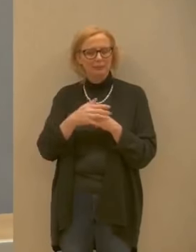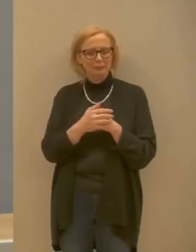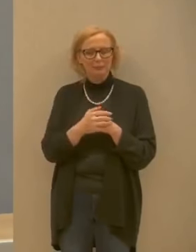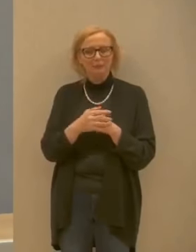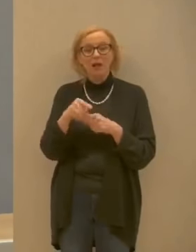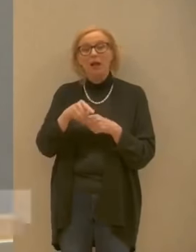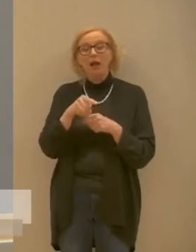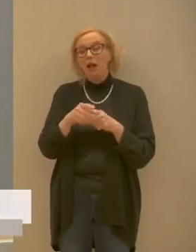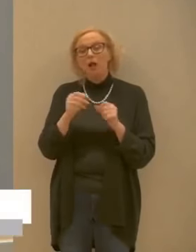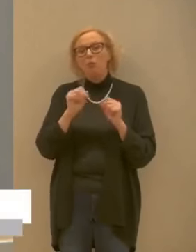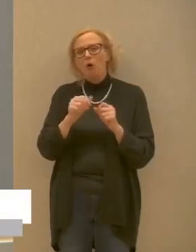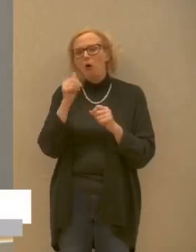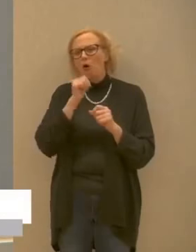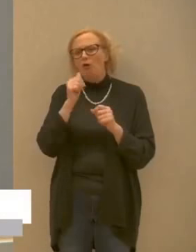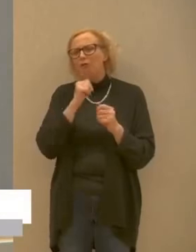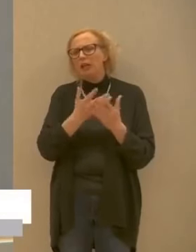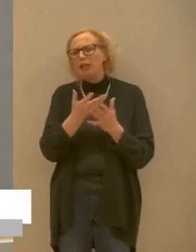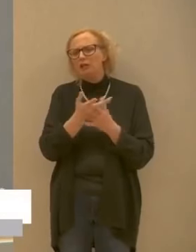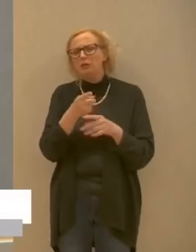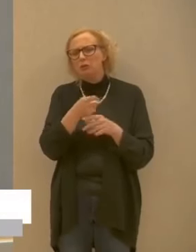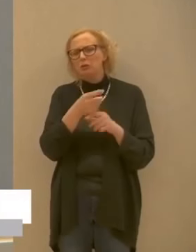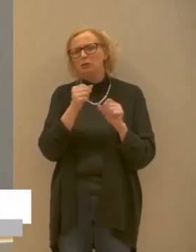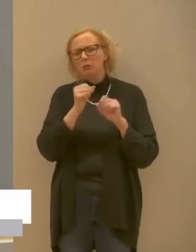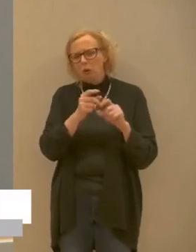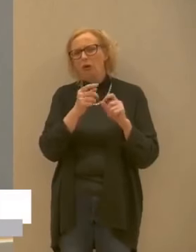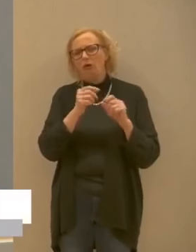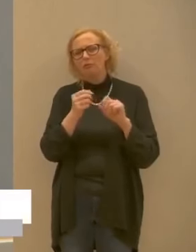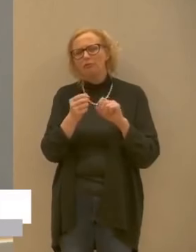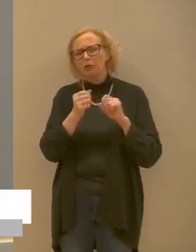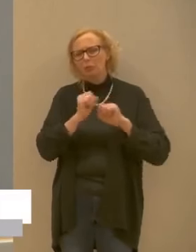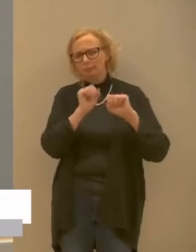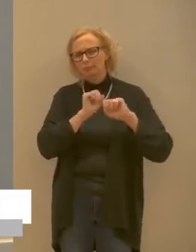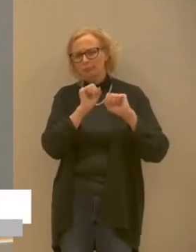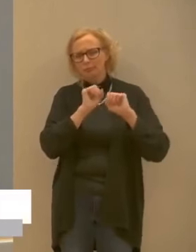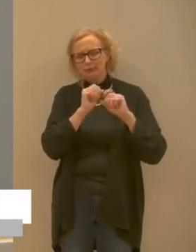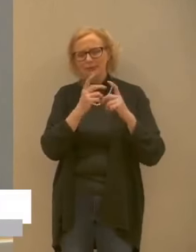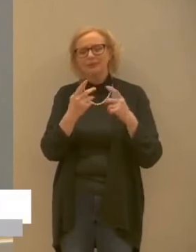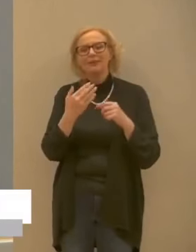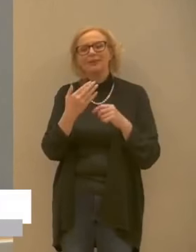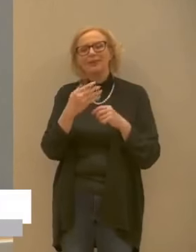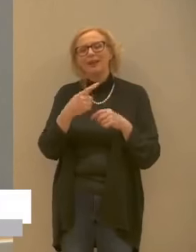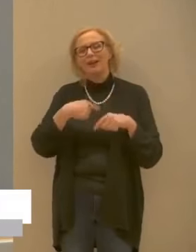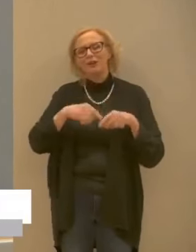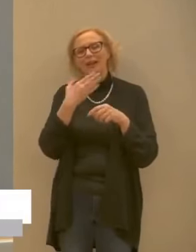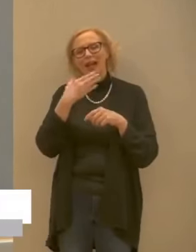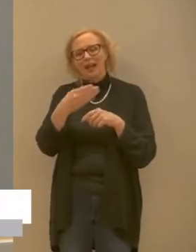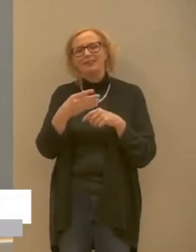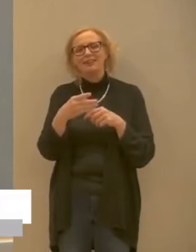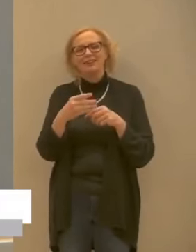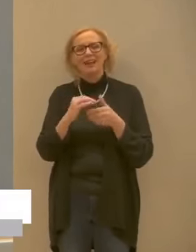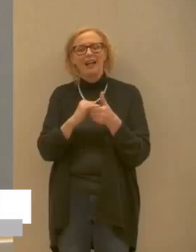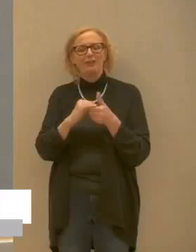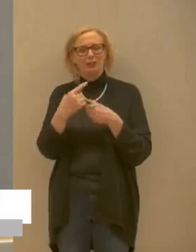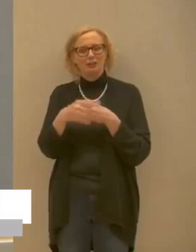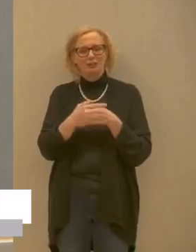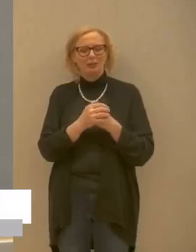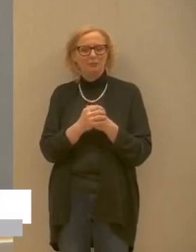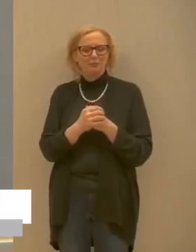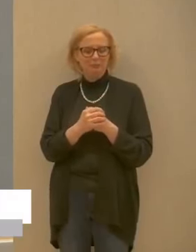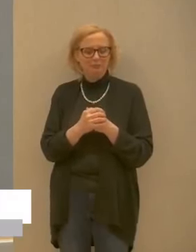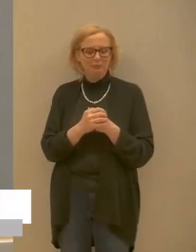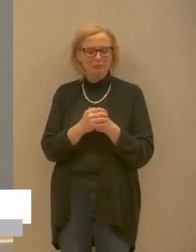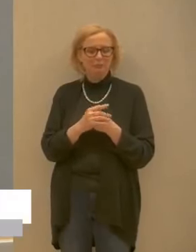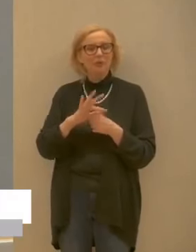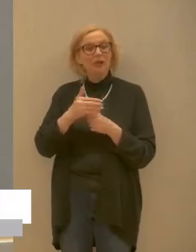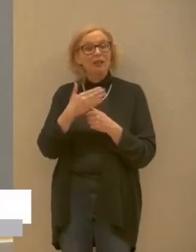che girano e quindi ringraziamo veramente allo staff di Trentino Salute 4.0 un altro ringraziamento e